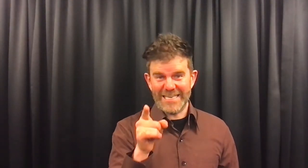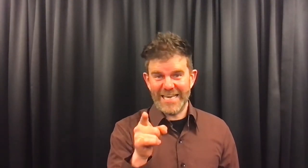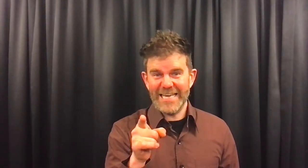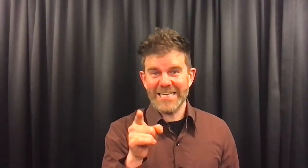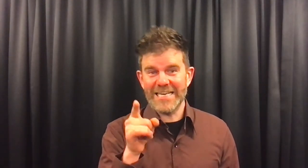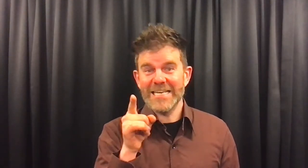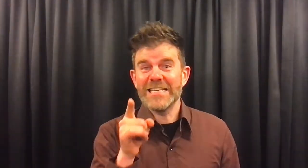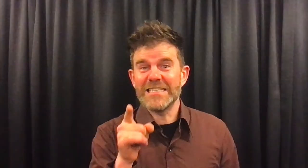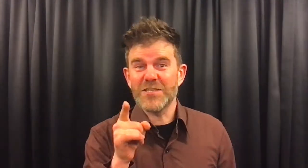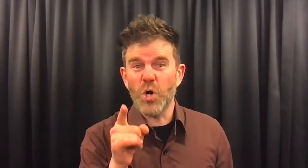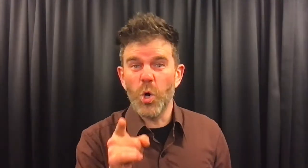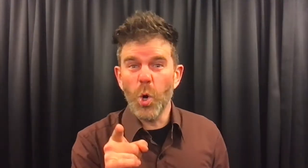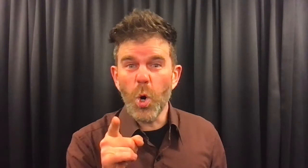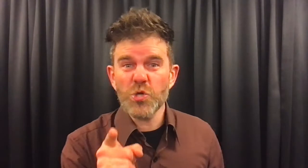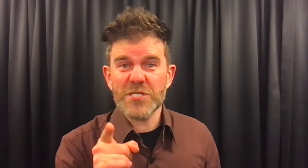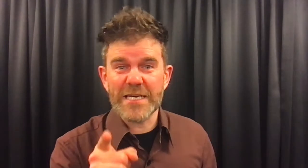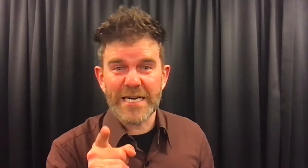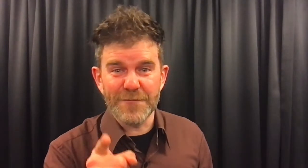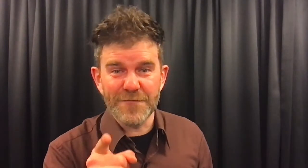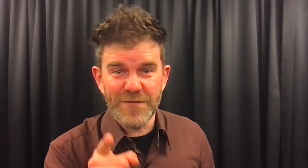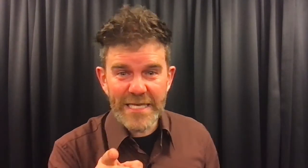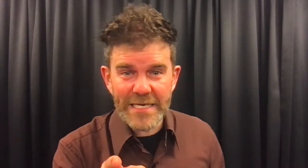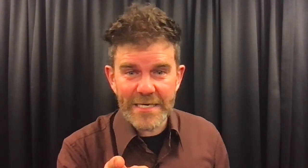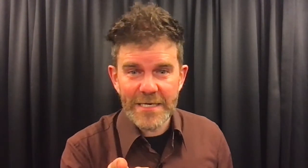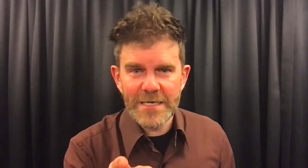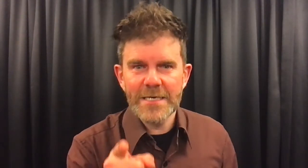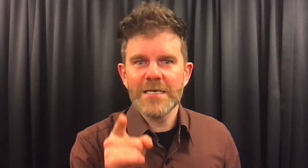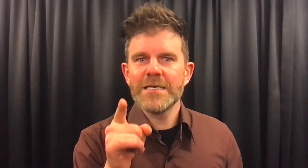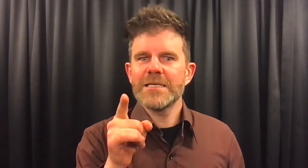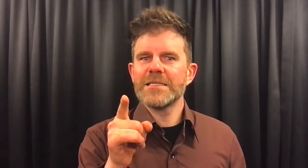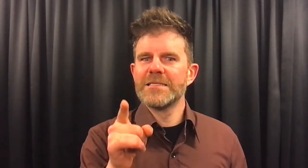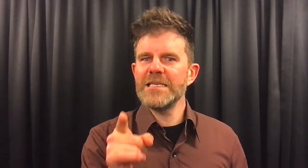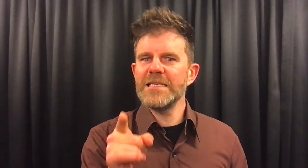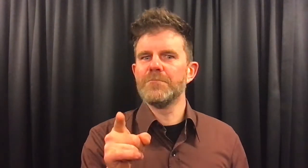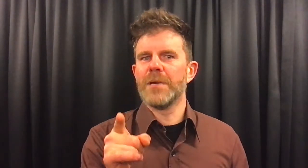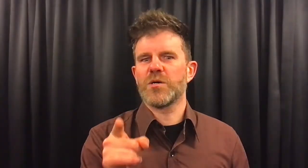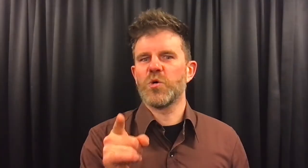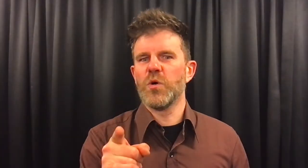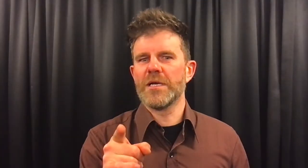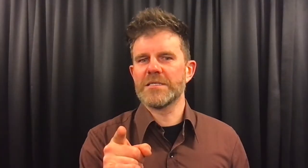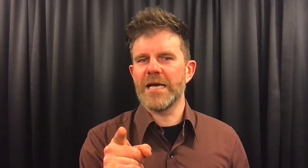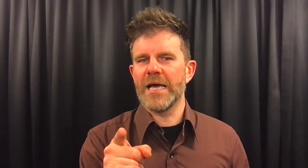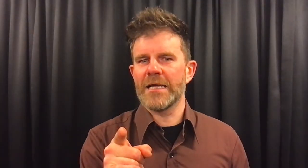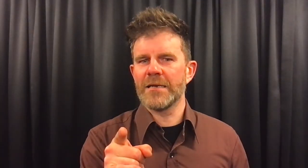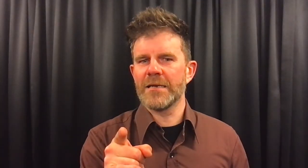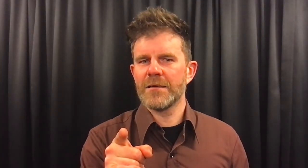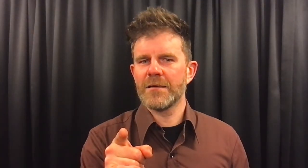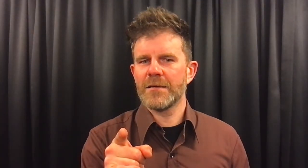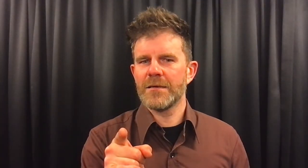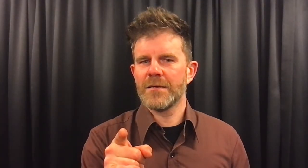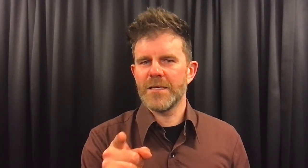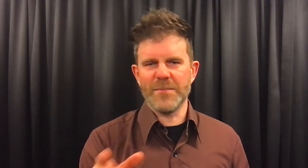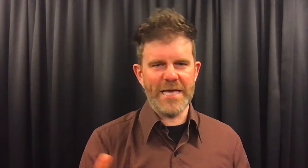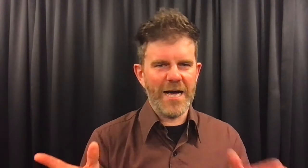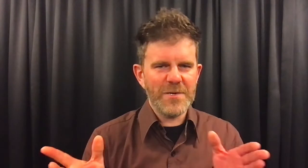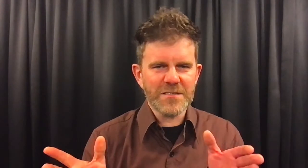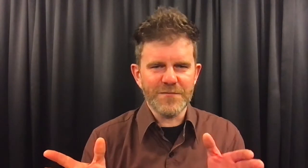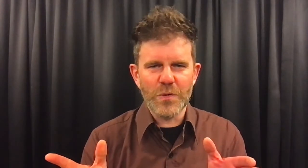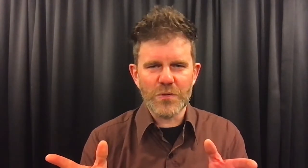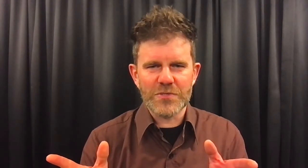Degene die het hoogste kan vliegen, die mag koning zijn. ja, beste vogels.